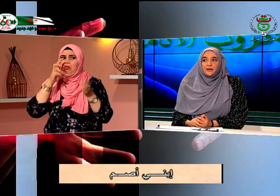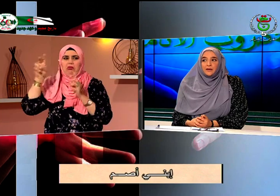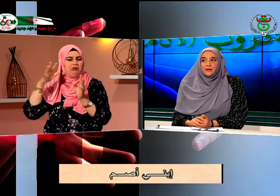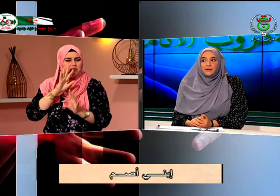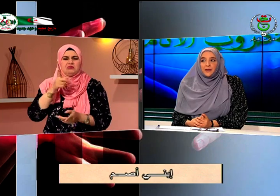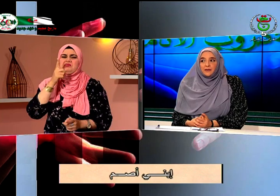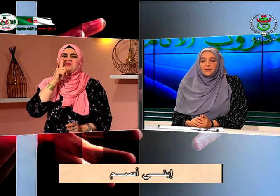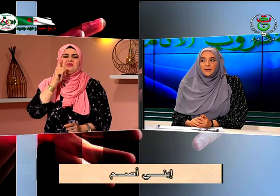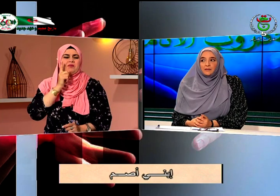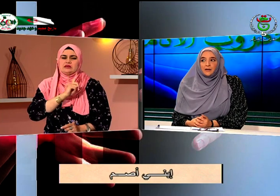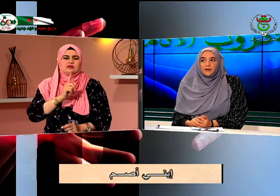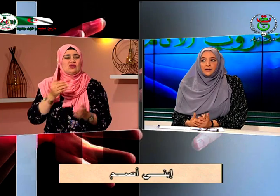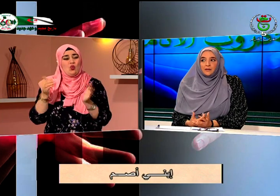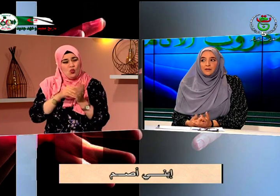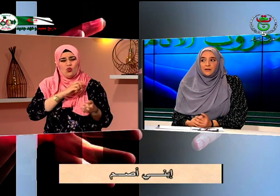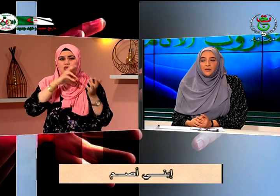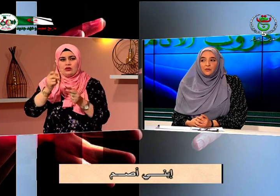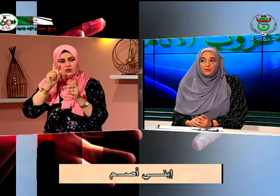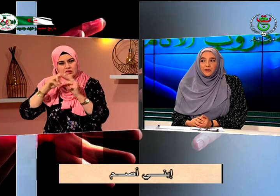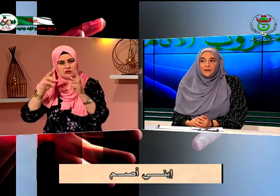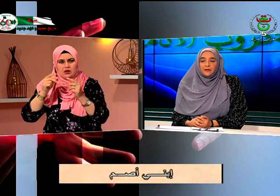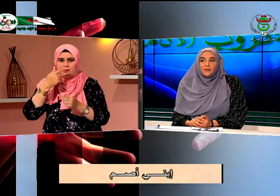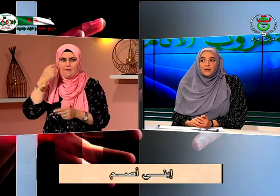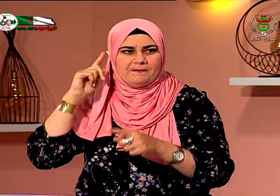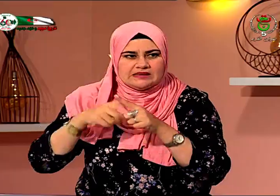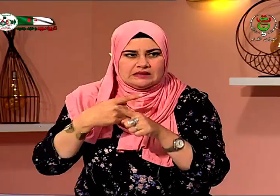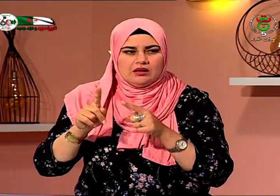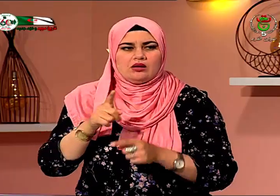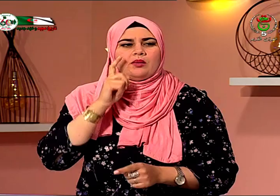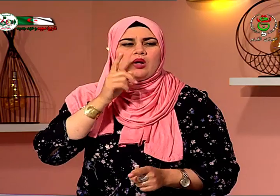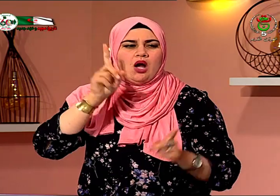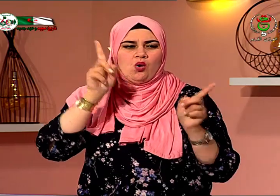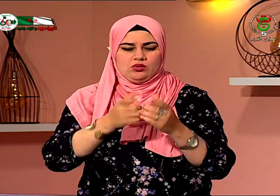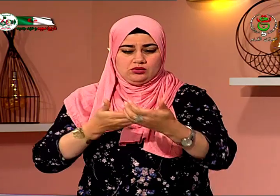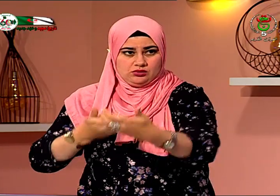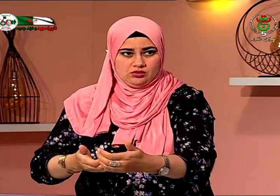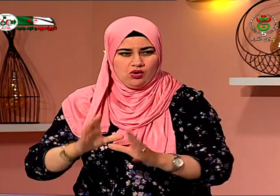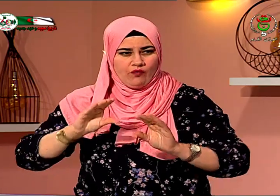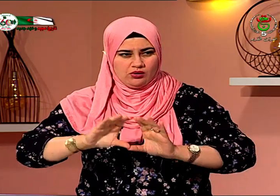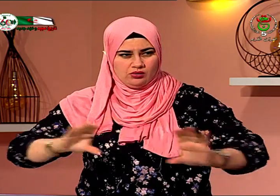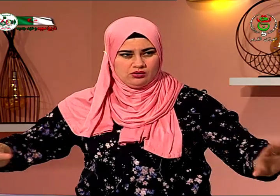يطمئن يعني حتى عندما كنت طفلا عندما يعني ينادونني لا لا أنظر إليهم